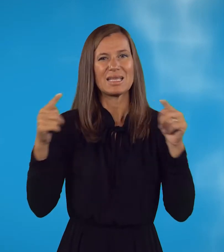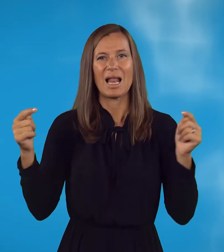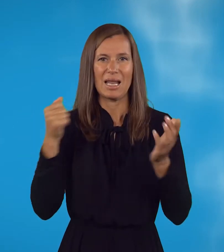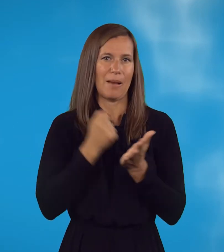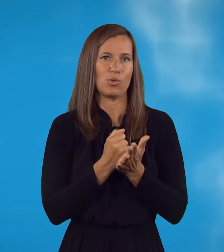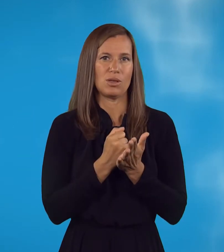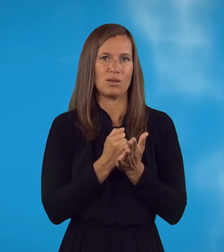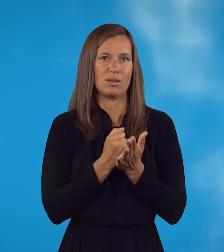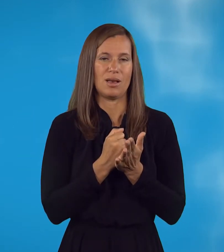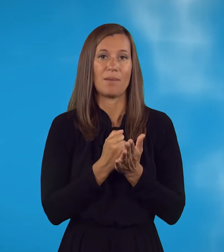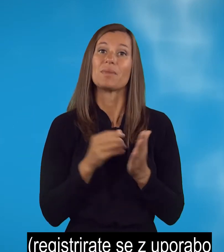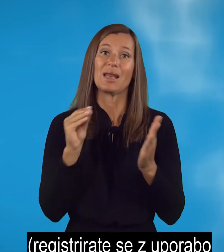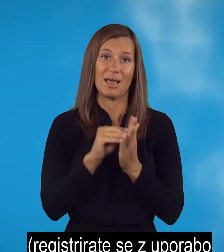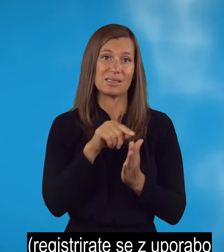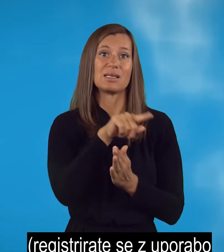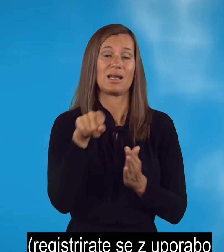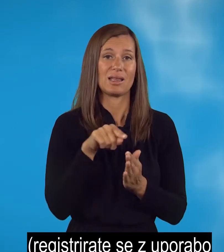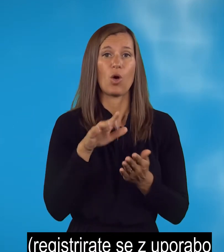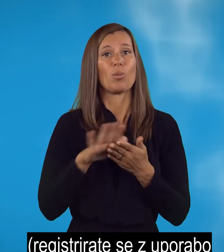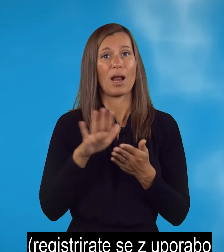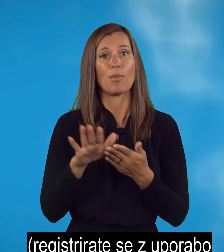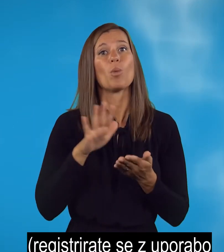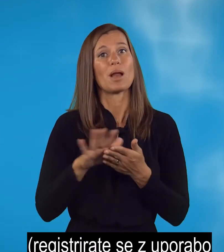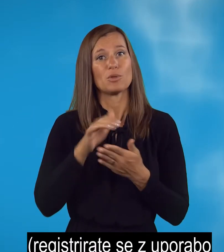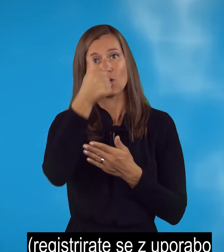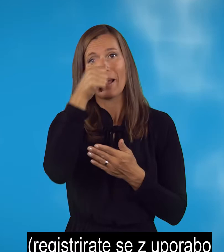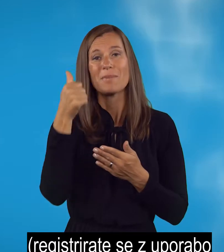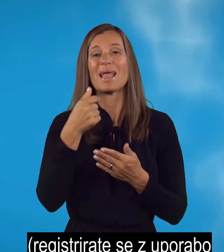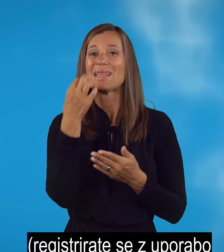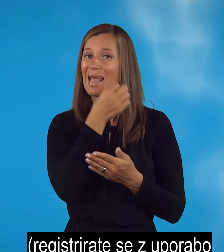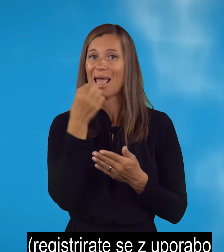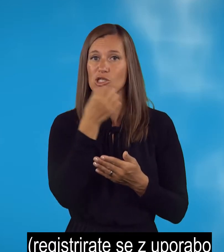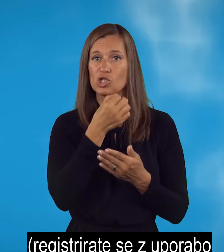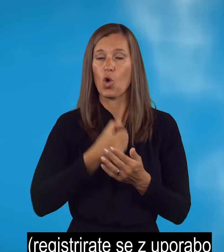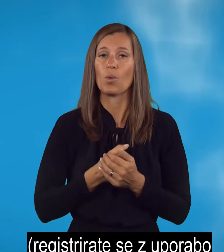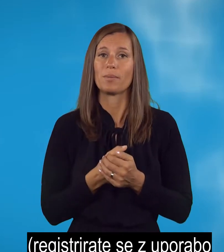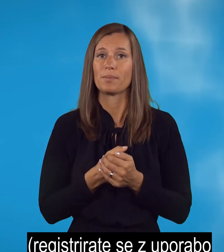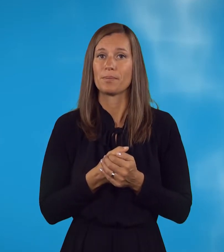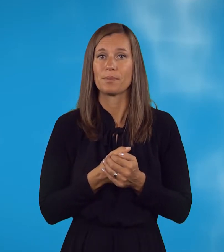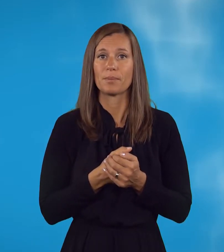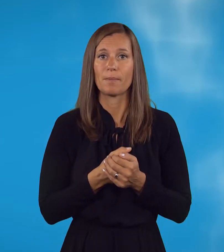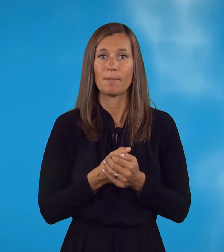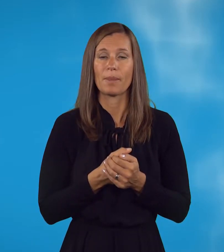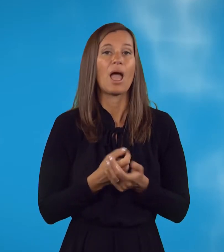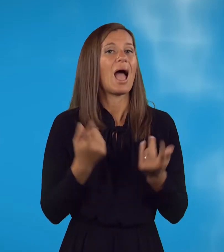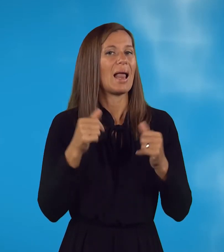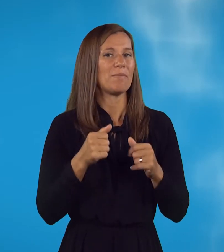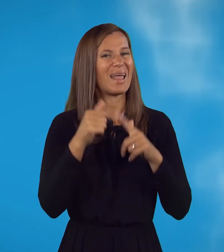potrdila, registrirate se z uporabo uporabniškega imena in gesla, z digitalnim